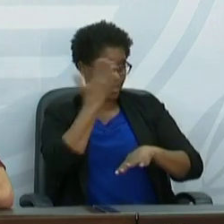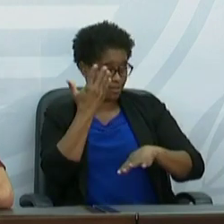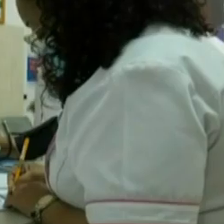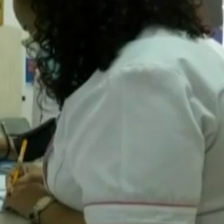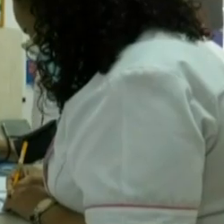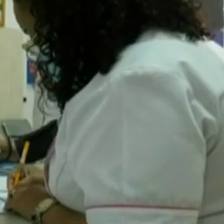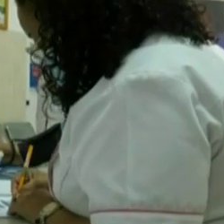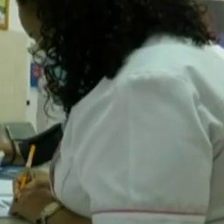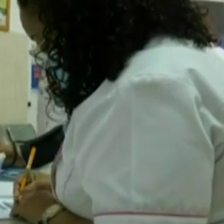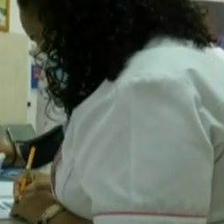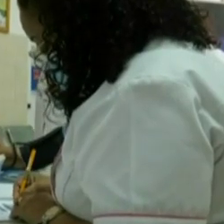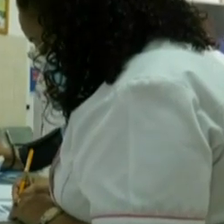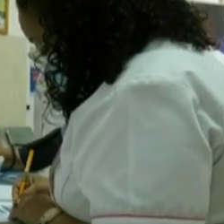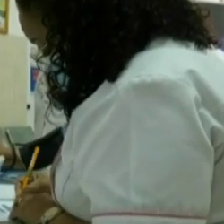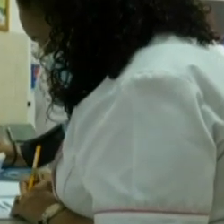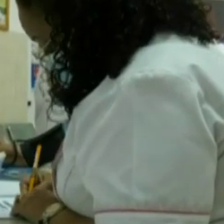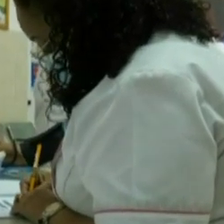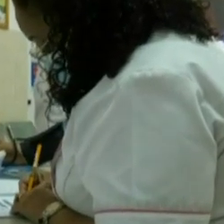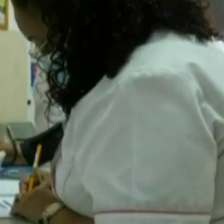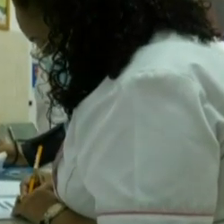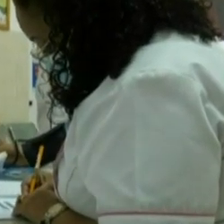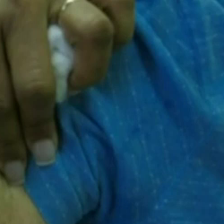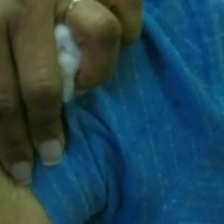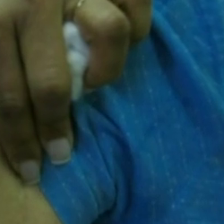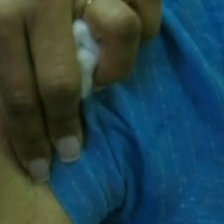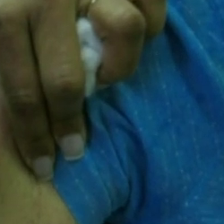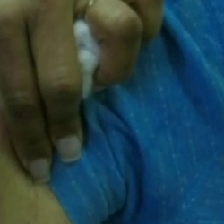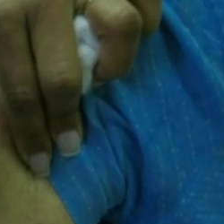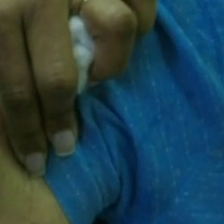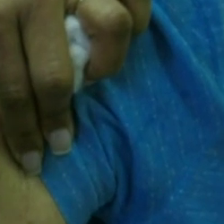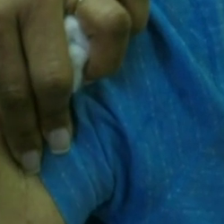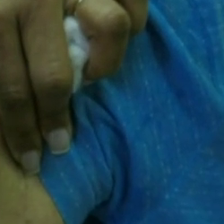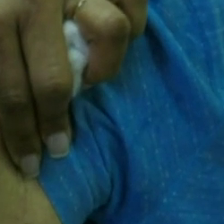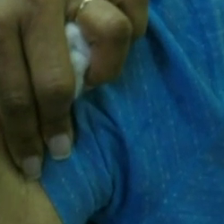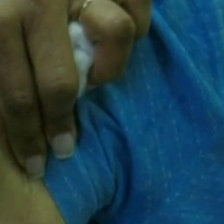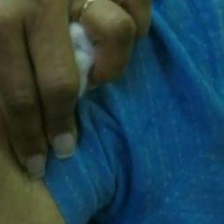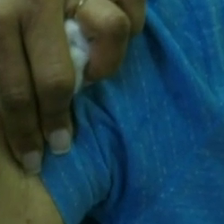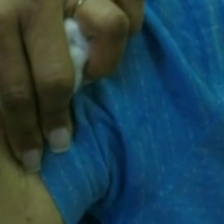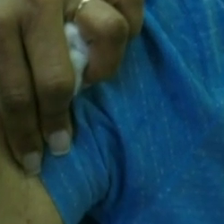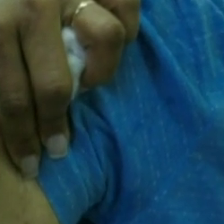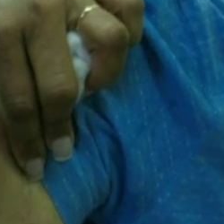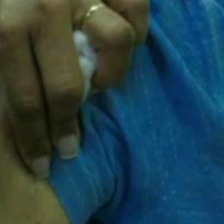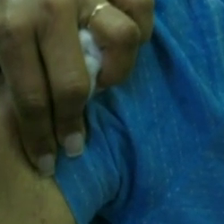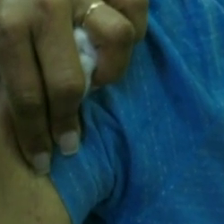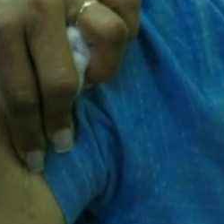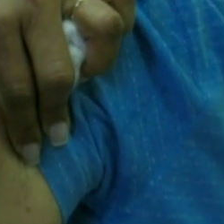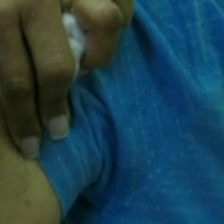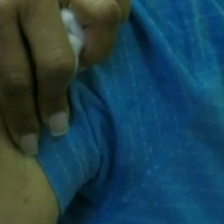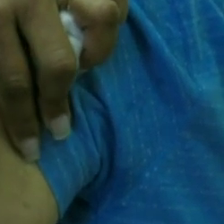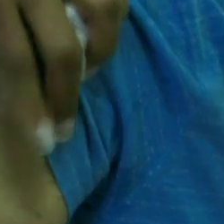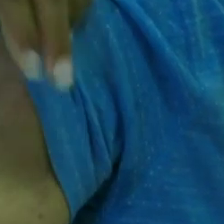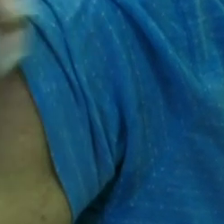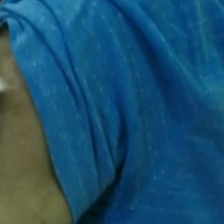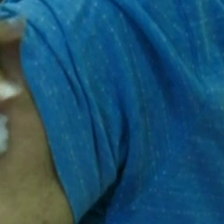falar disso. Sobre a vacinação, o Diretor Nacional de Saúde destaca que 15 mil pessoas já estão vacinadas com a primeira dose e que a